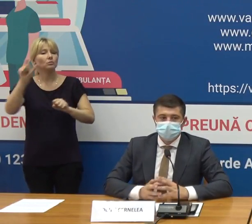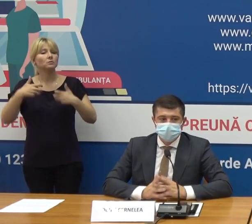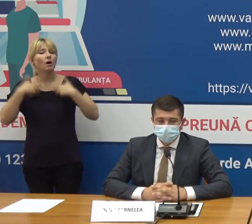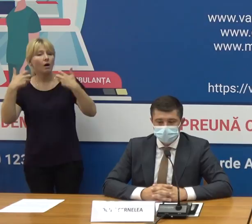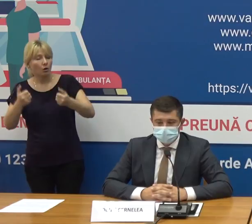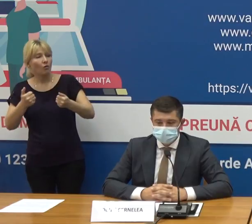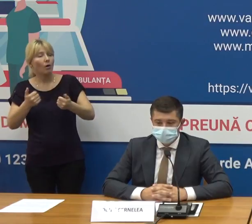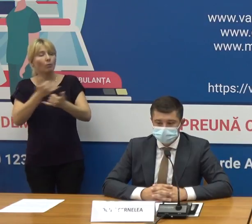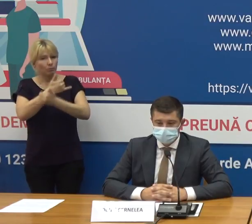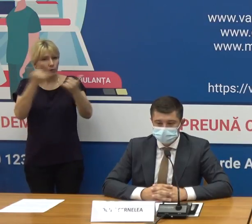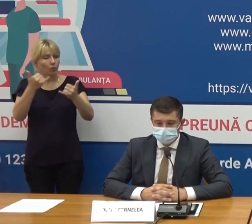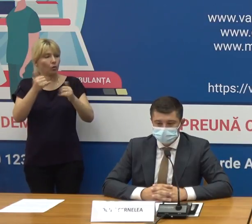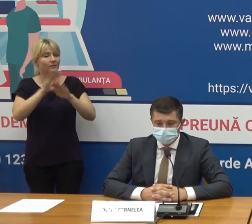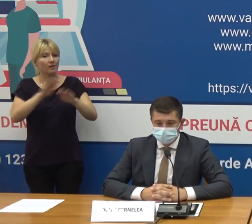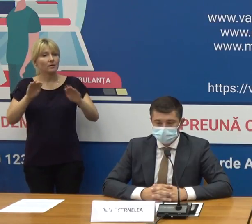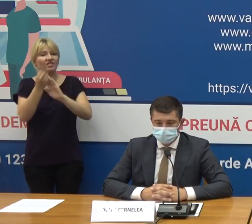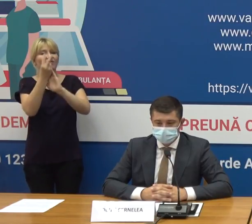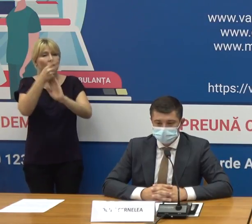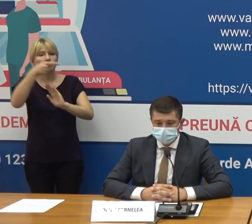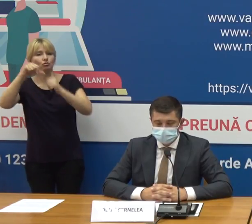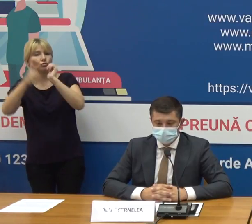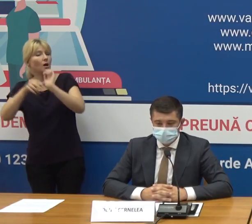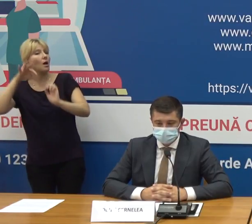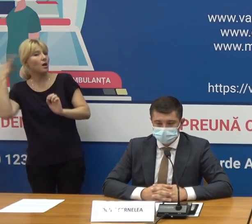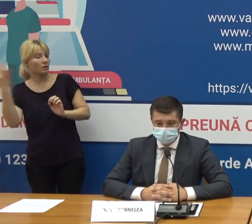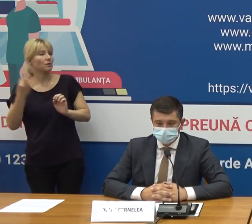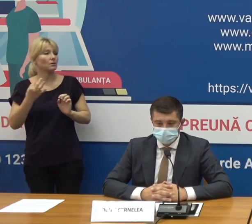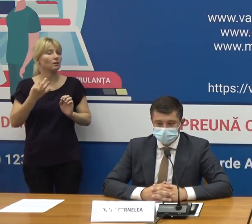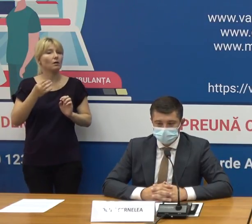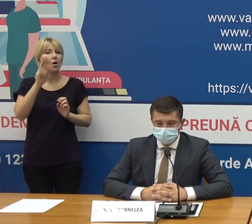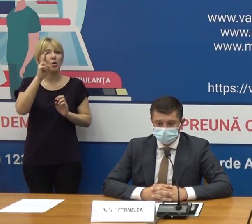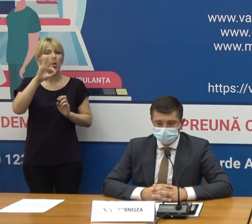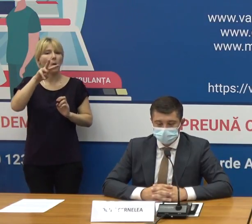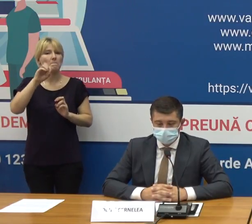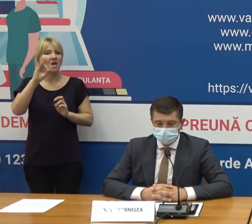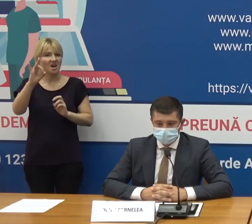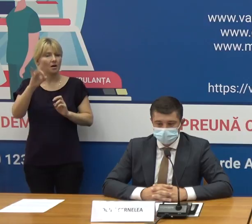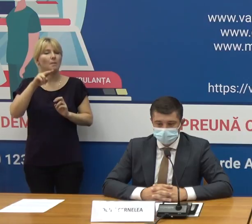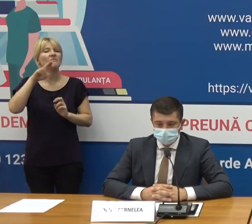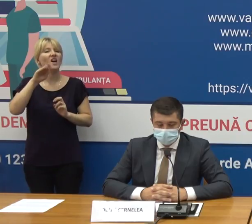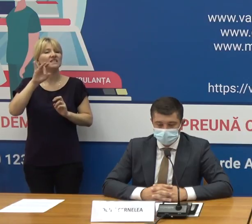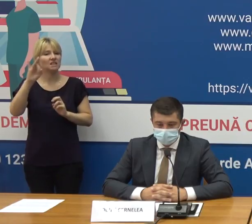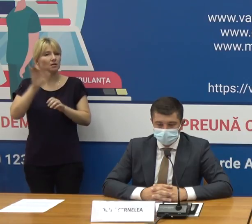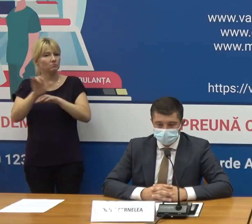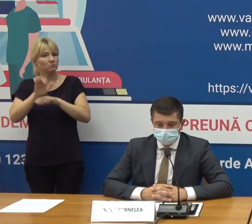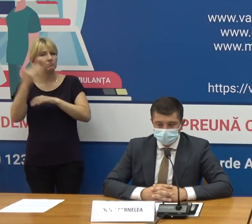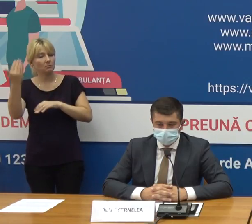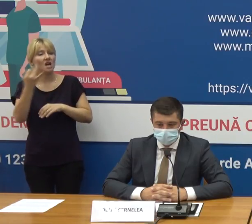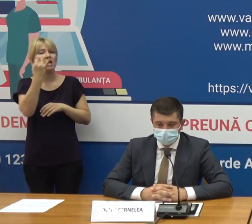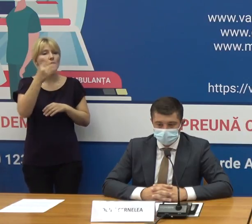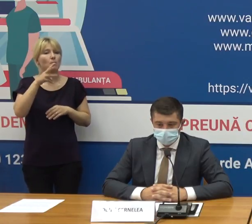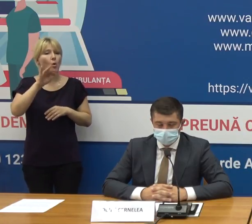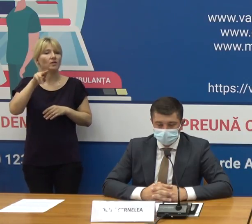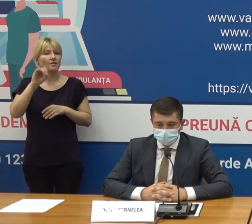din grupile 12-16 ani și anume cu serurile Comir nativ produs de companie Pfizer BioNTech și vaccinul